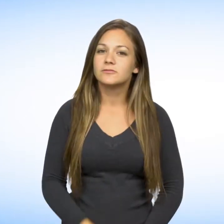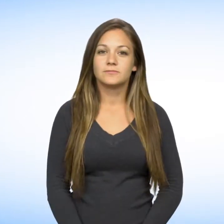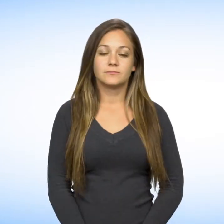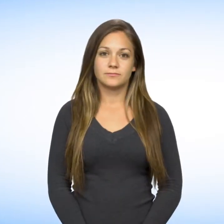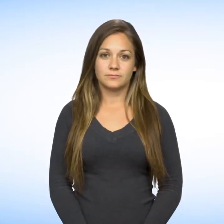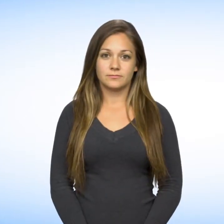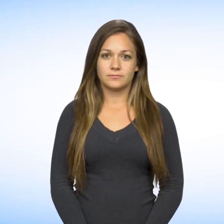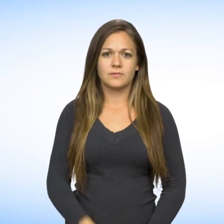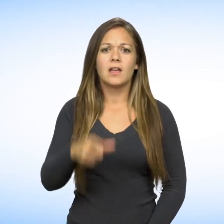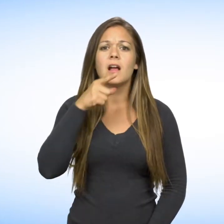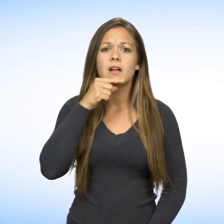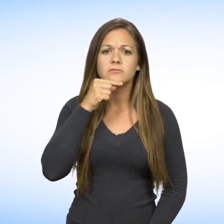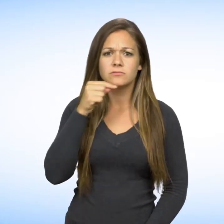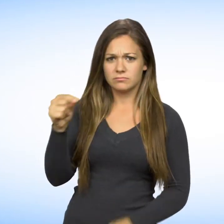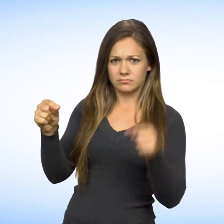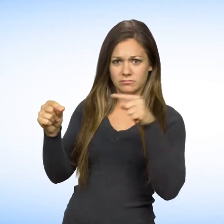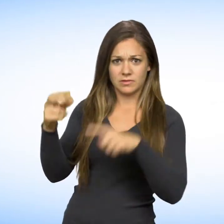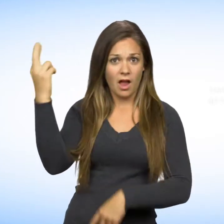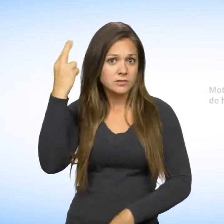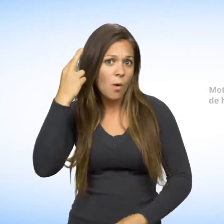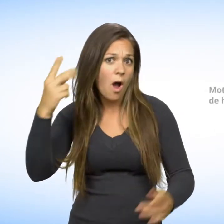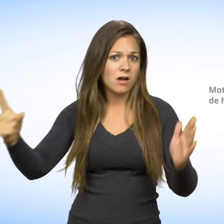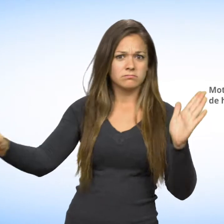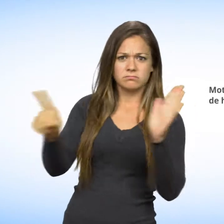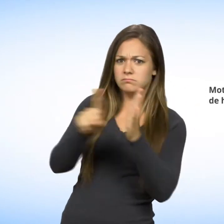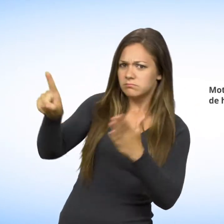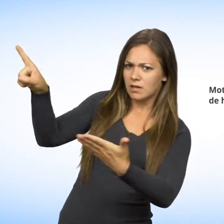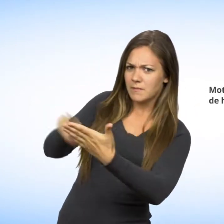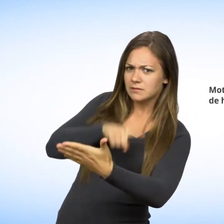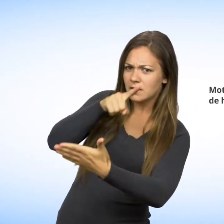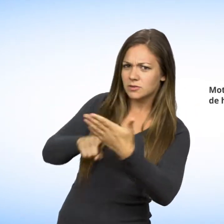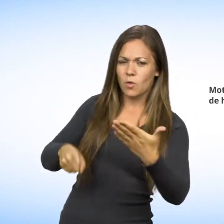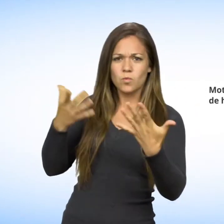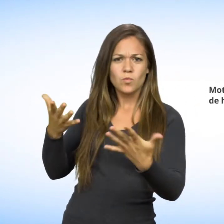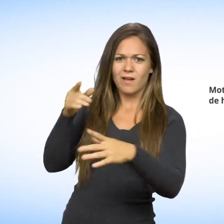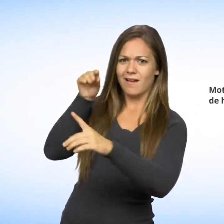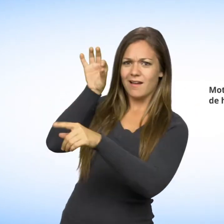Âge L'âge est un motif interdit de discrimination et de harcèlement.